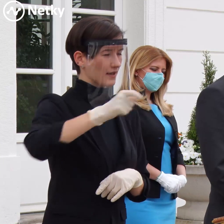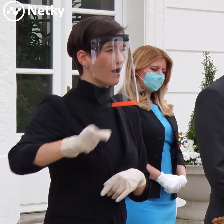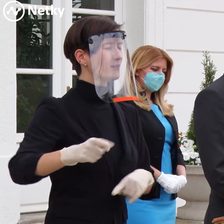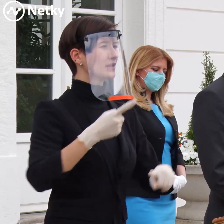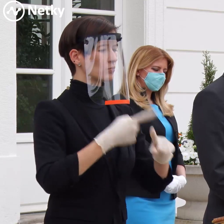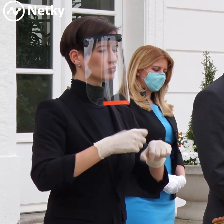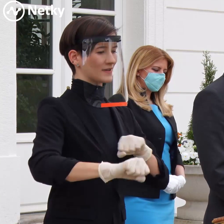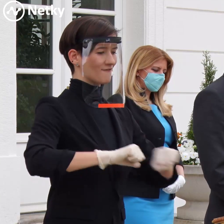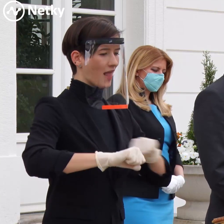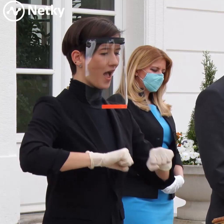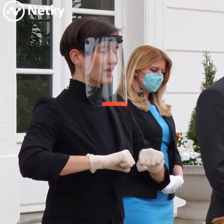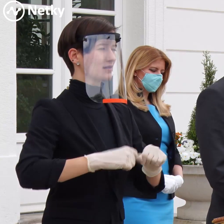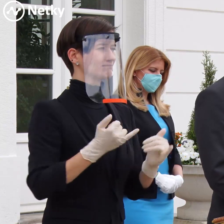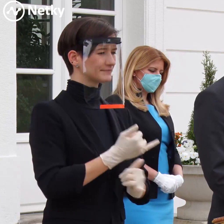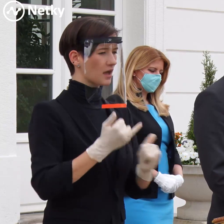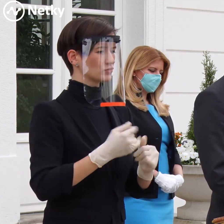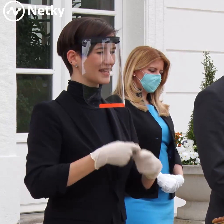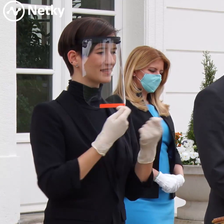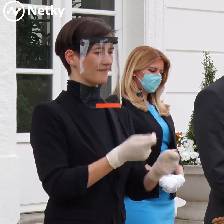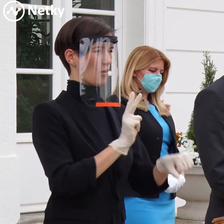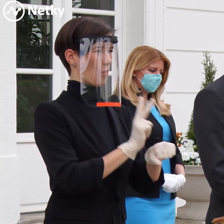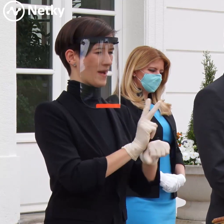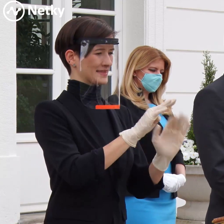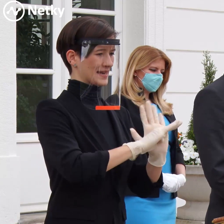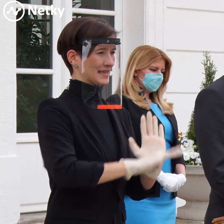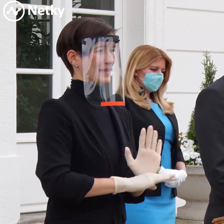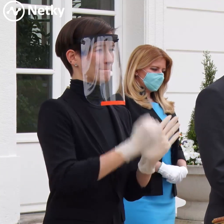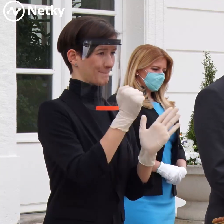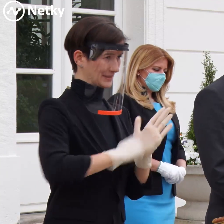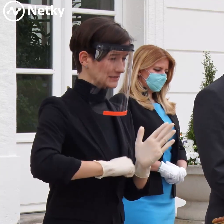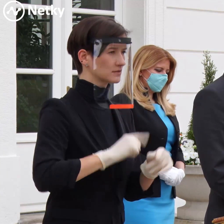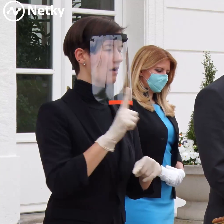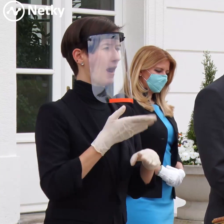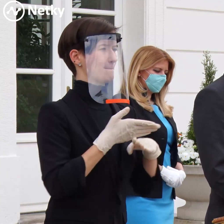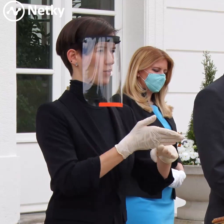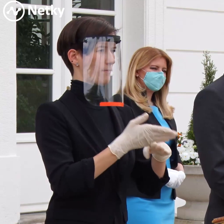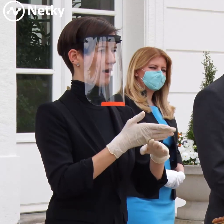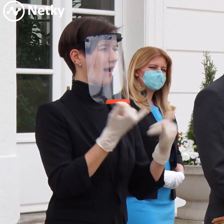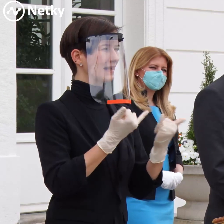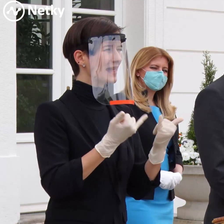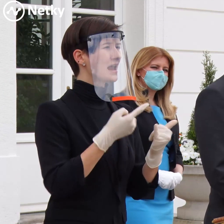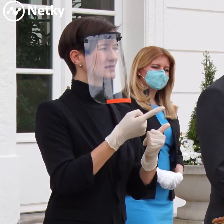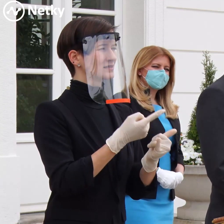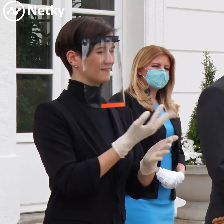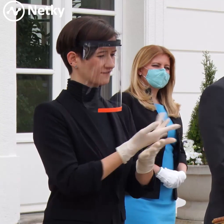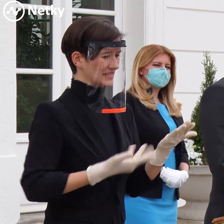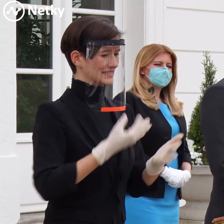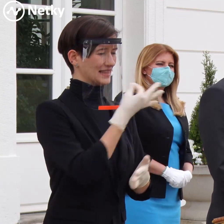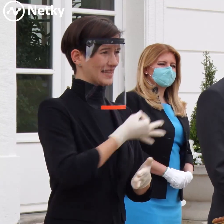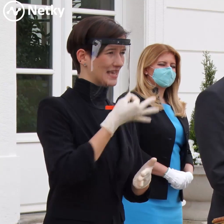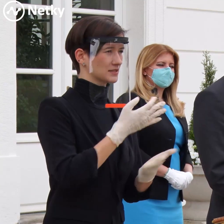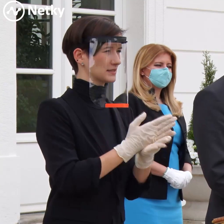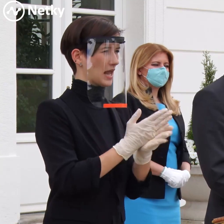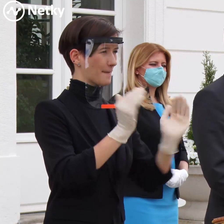vyššie dvoma týždňami počas veľkých sviatkov, ktoré sme tu mali. Vďaka tomu, že sa prijali tie opatrenia, tak teraz tu máme úrodu.